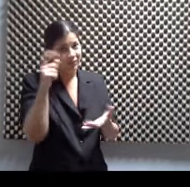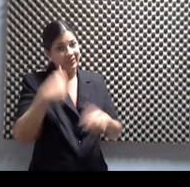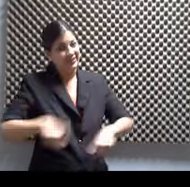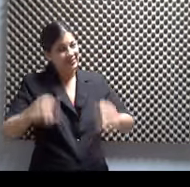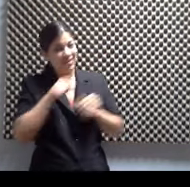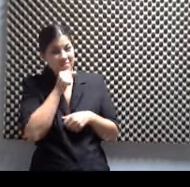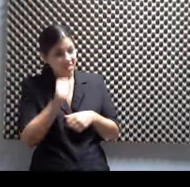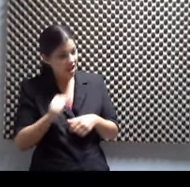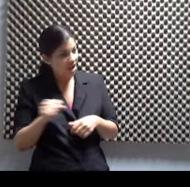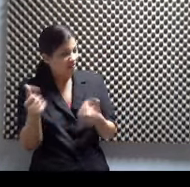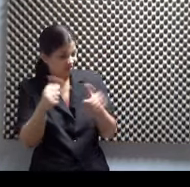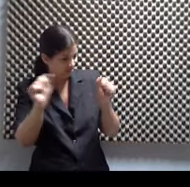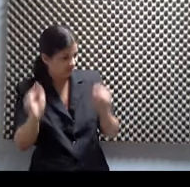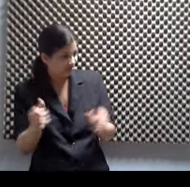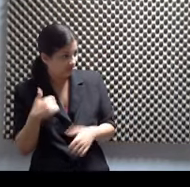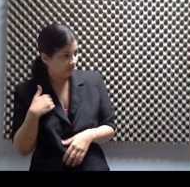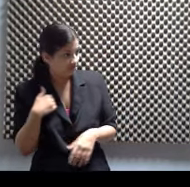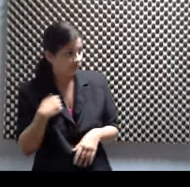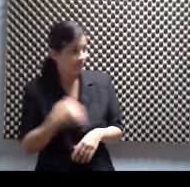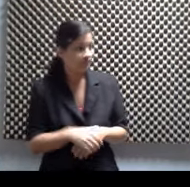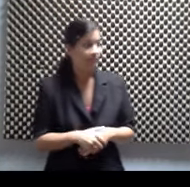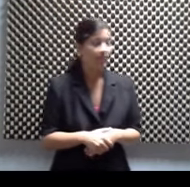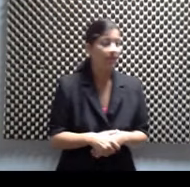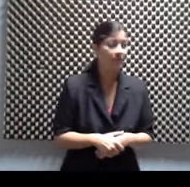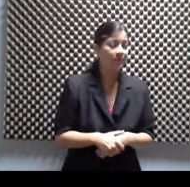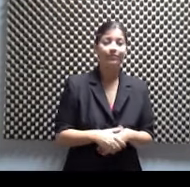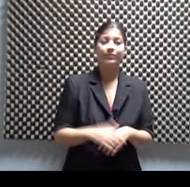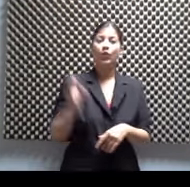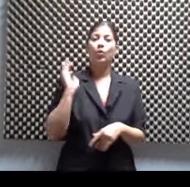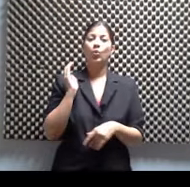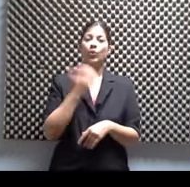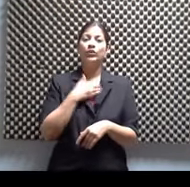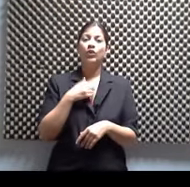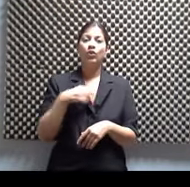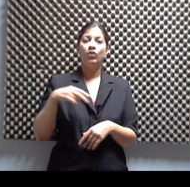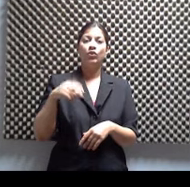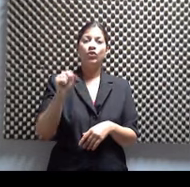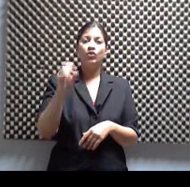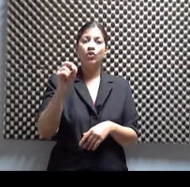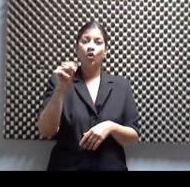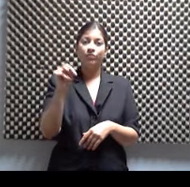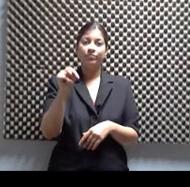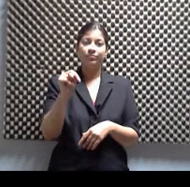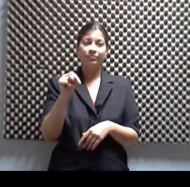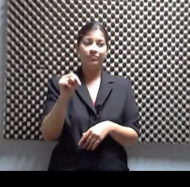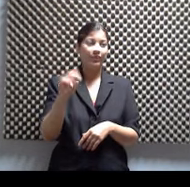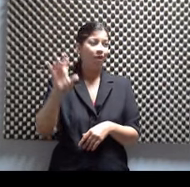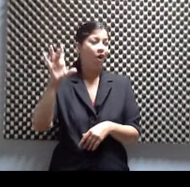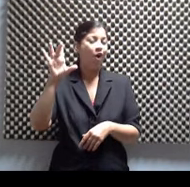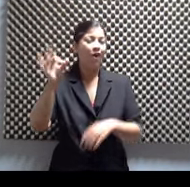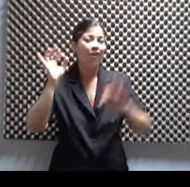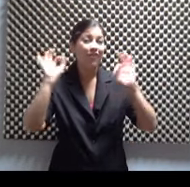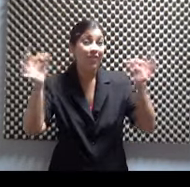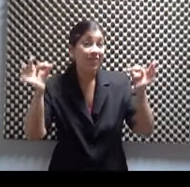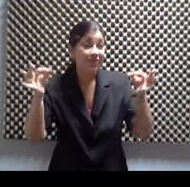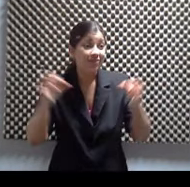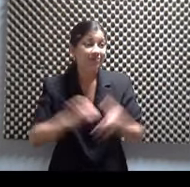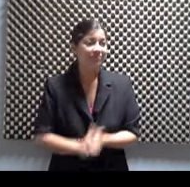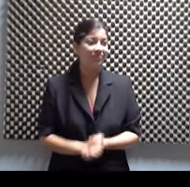Y si usted no puede ir a nuestro son el 8 de febrero... Pero hace con cadera. Ay, porque me ¿Por qué tiene son? ¿Cómo tú dices son?